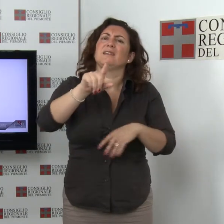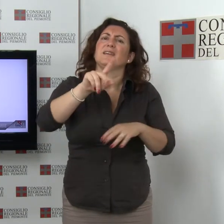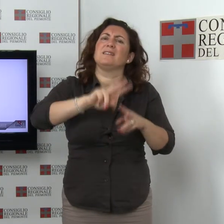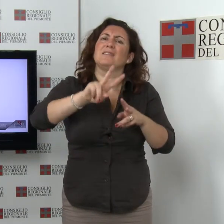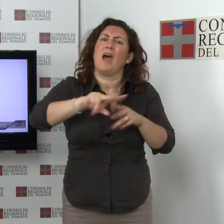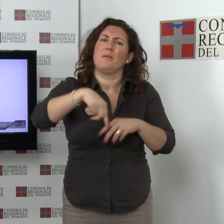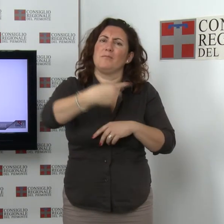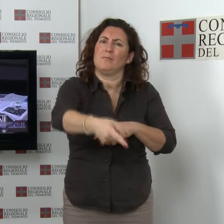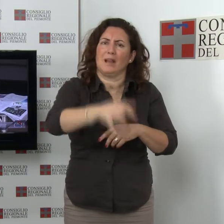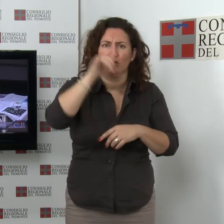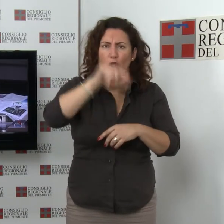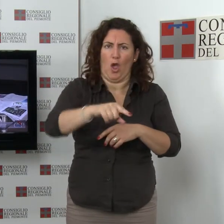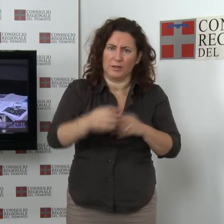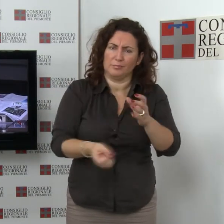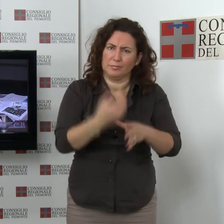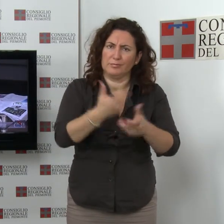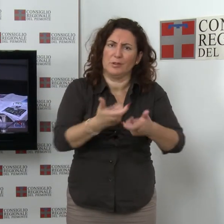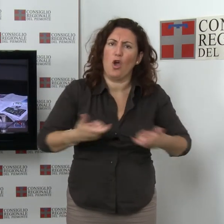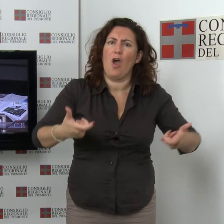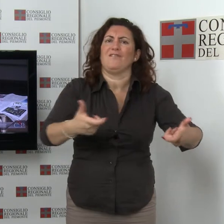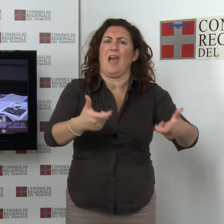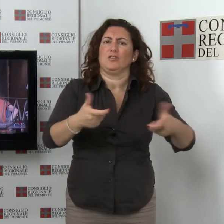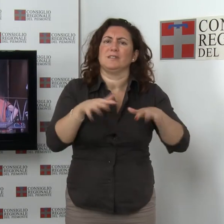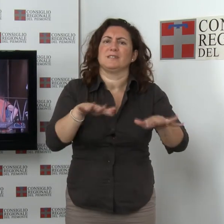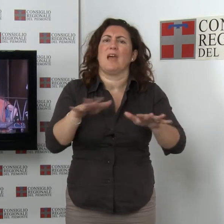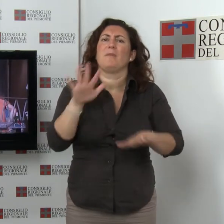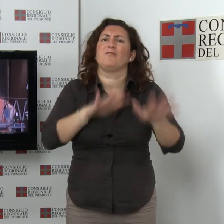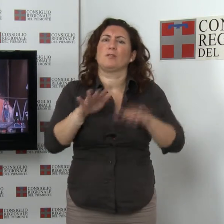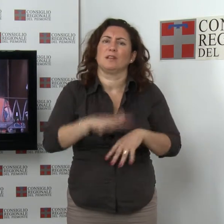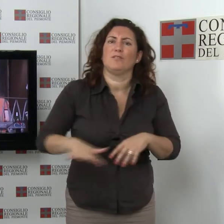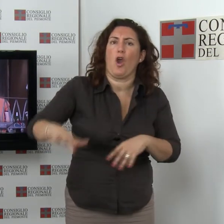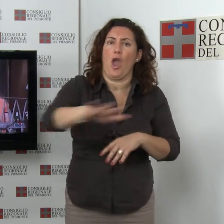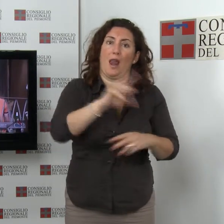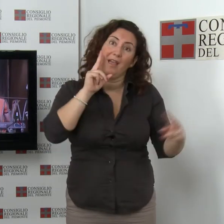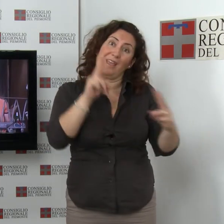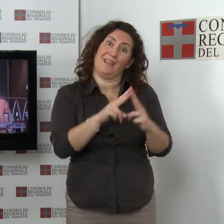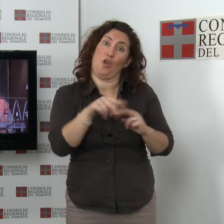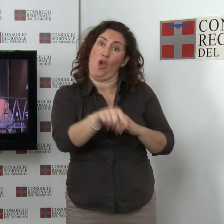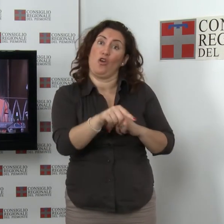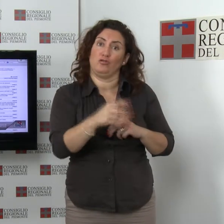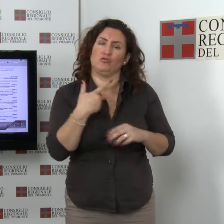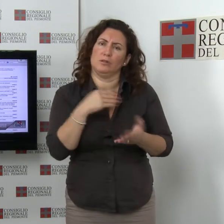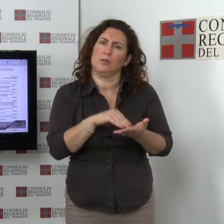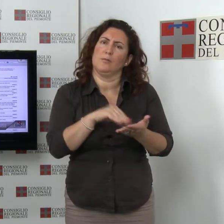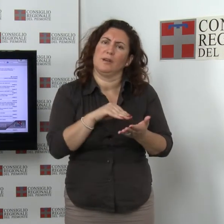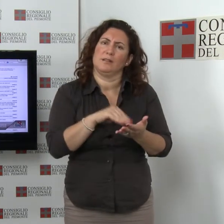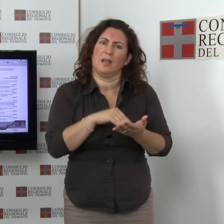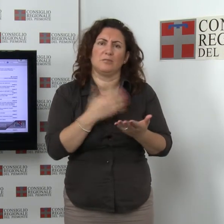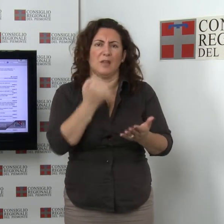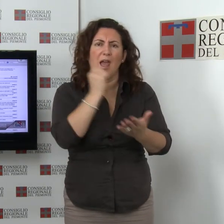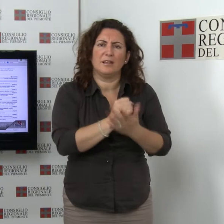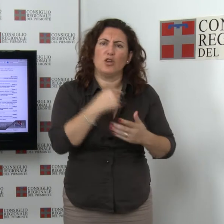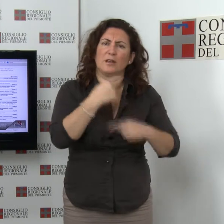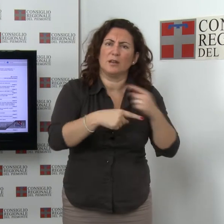sistema informativo locale. All'incontro sono previsti interventi di editori tradizionali e di testate locali online,